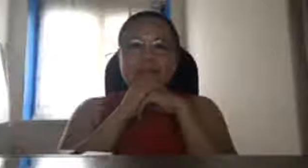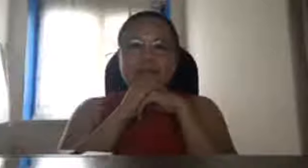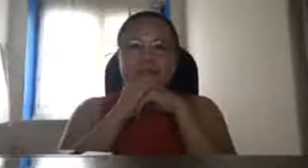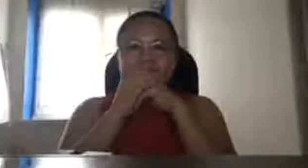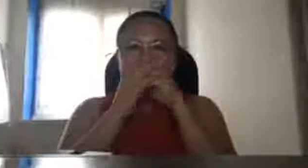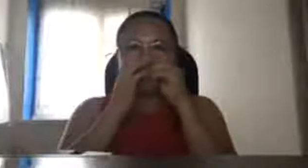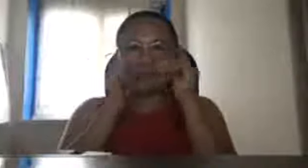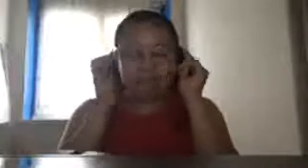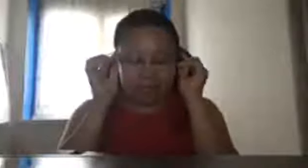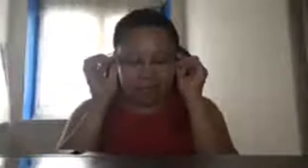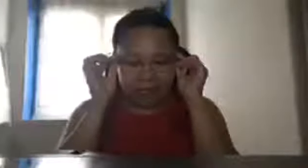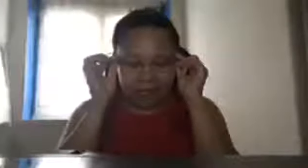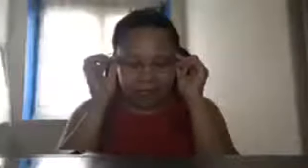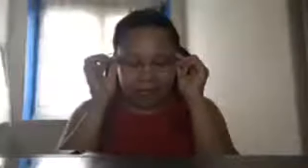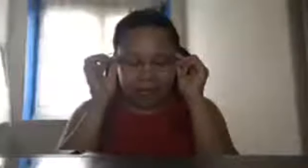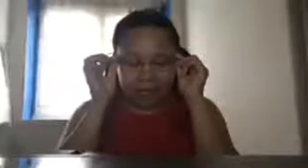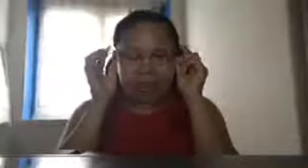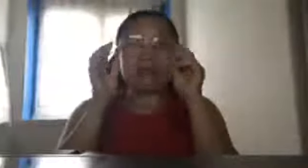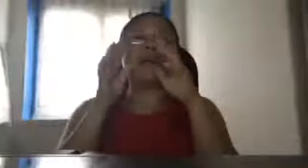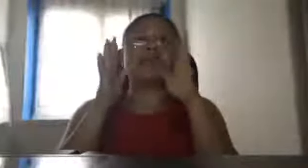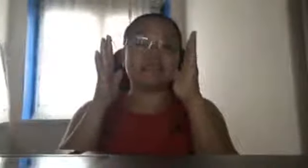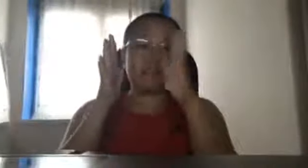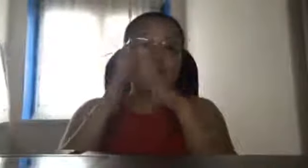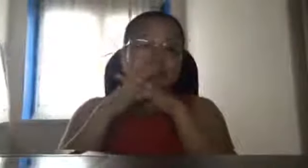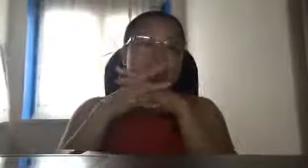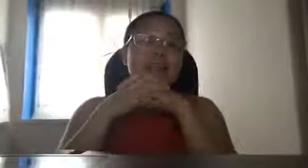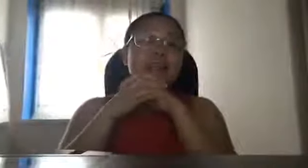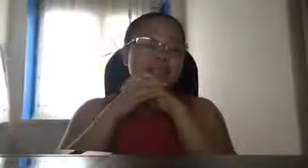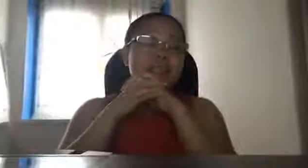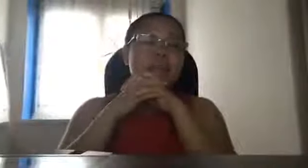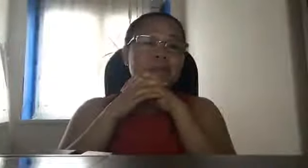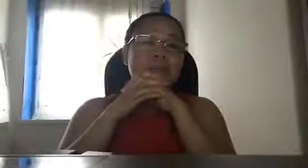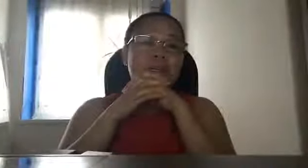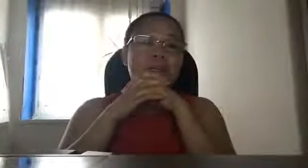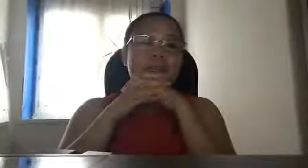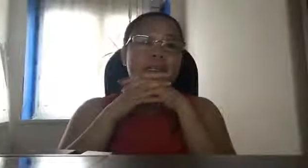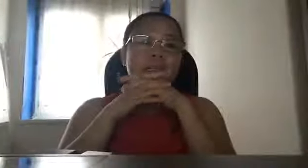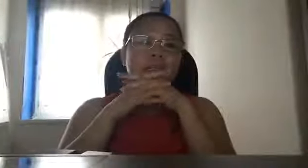yan ang ano yan ang yan ang hirap talaga ng